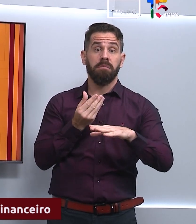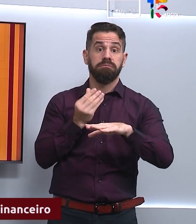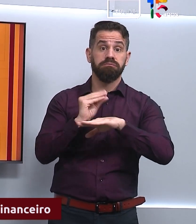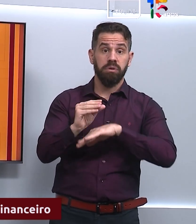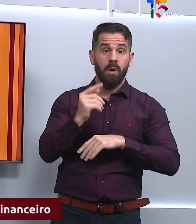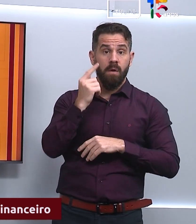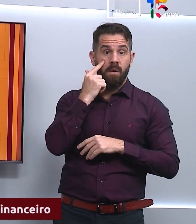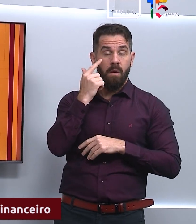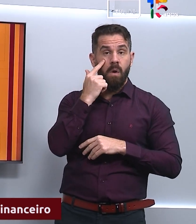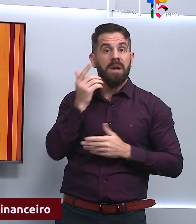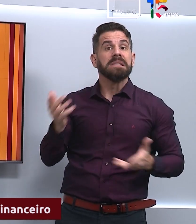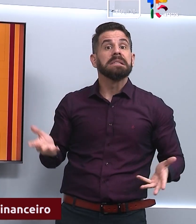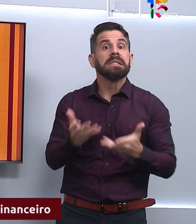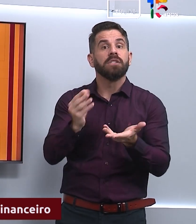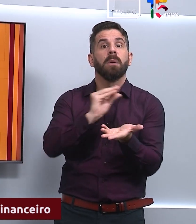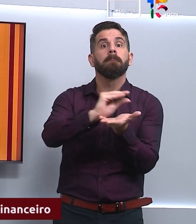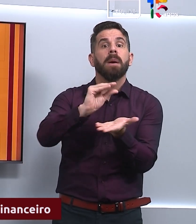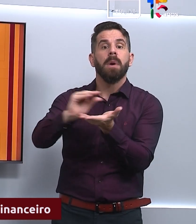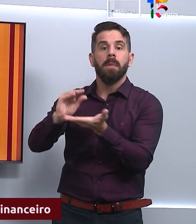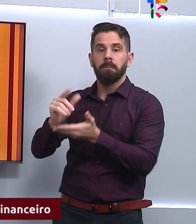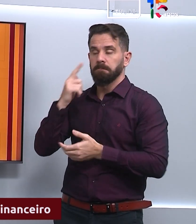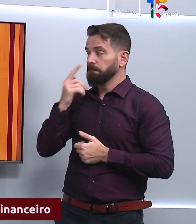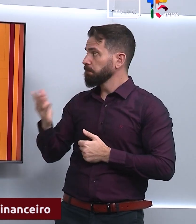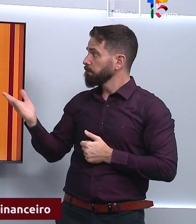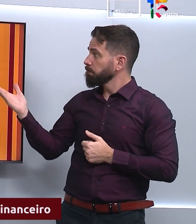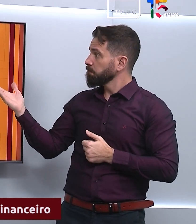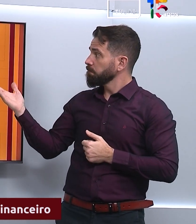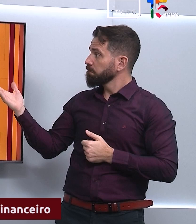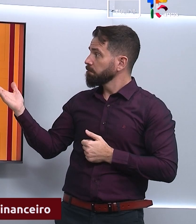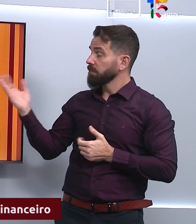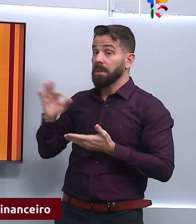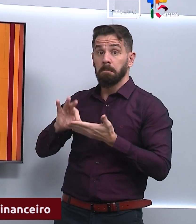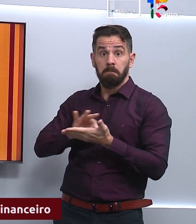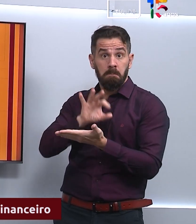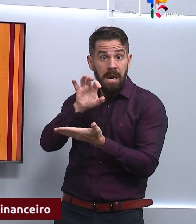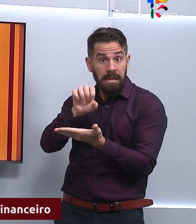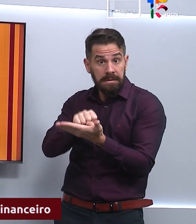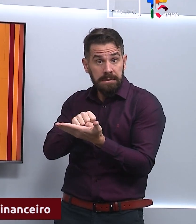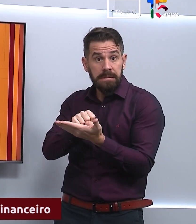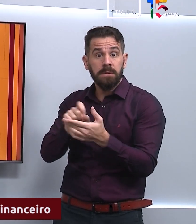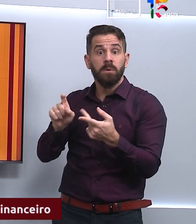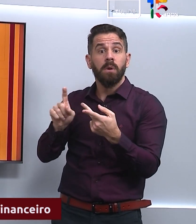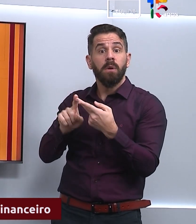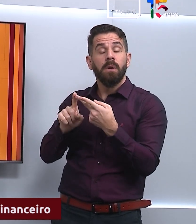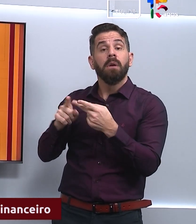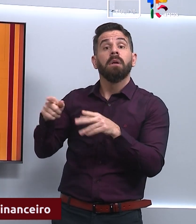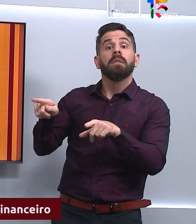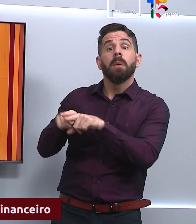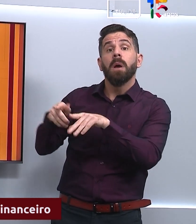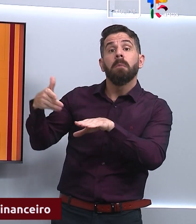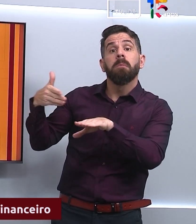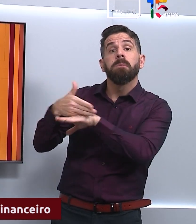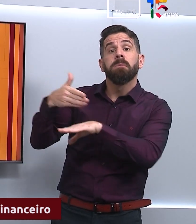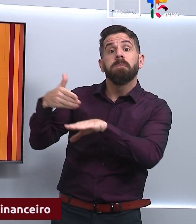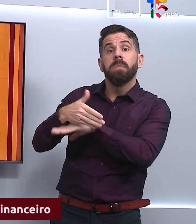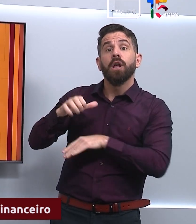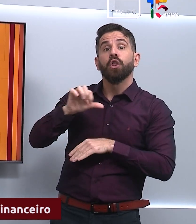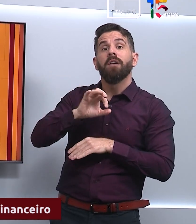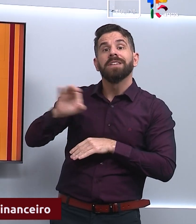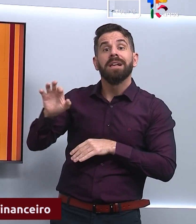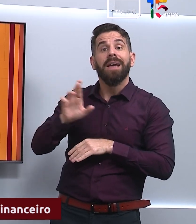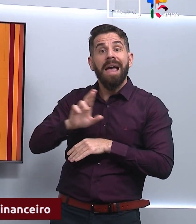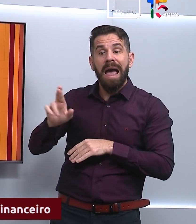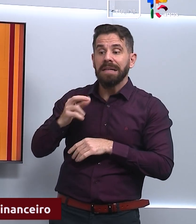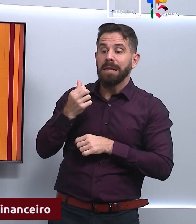,00 mensais destinados a estudantes matriculados no ensino médio público, e também o incentivo frequência com R 900,00 a cada semestre